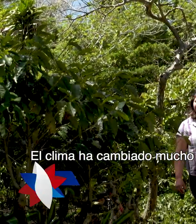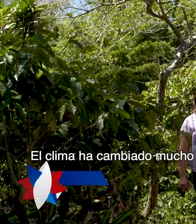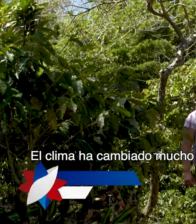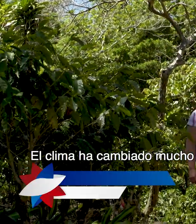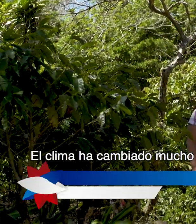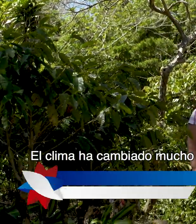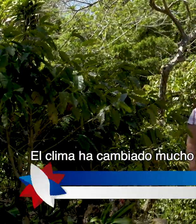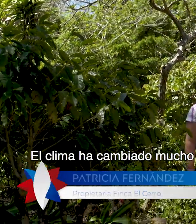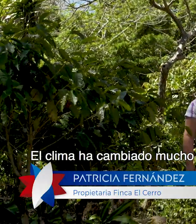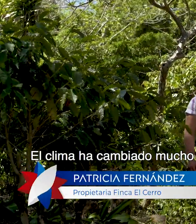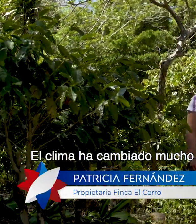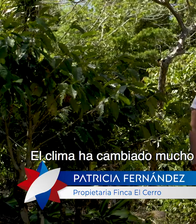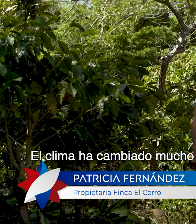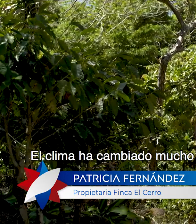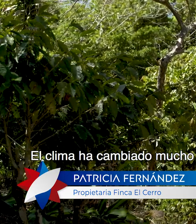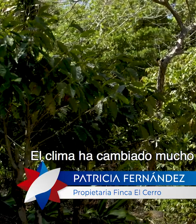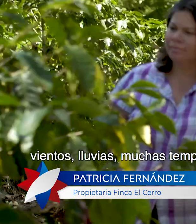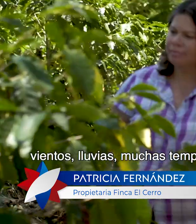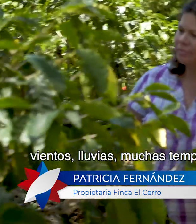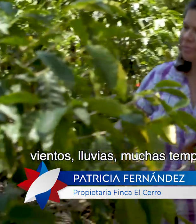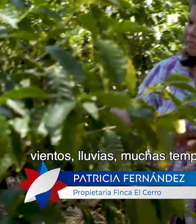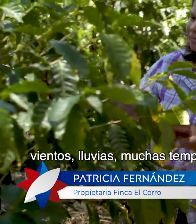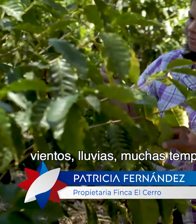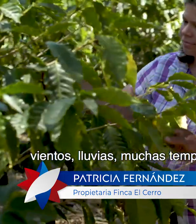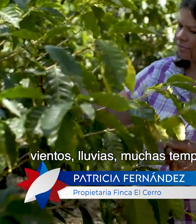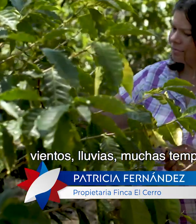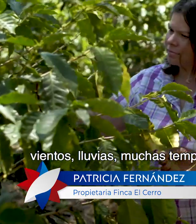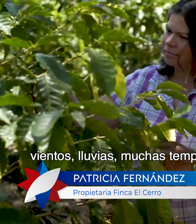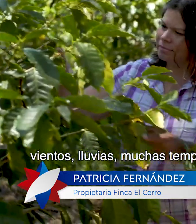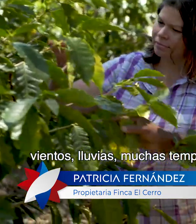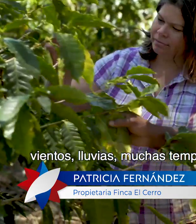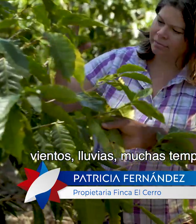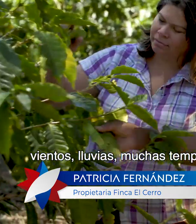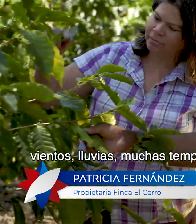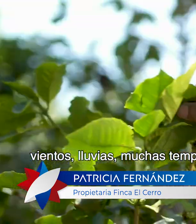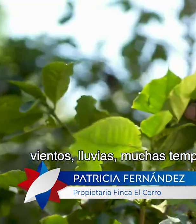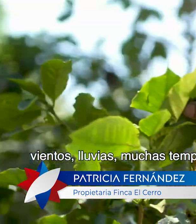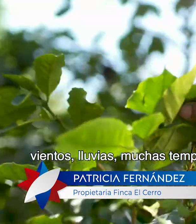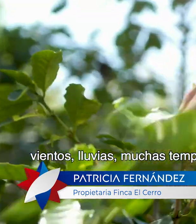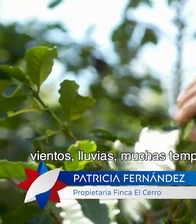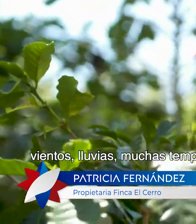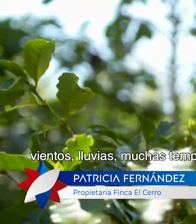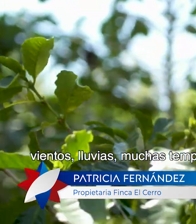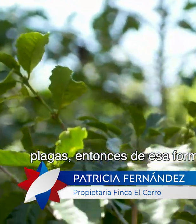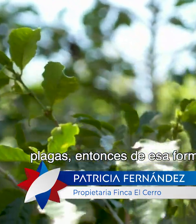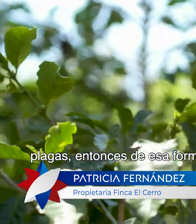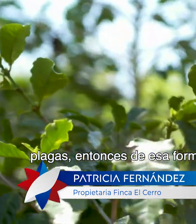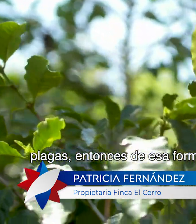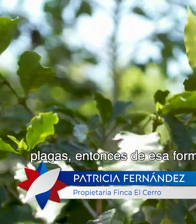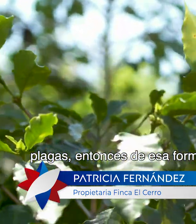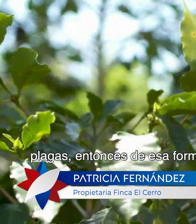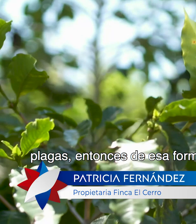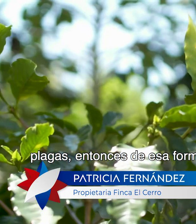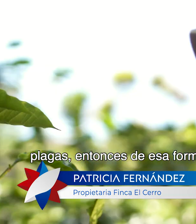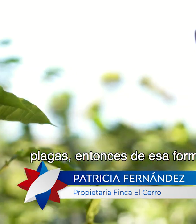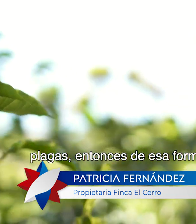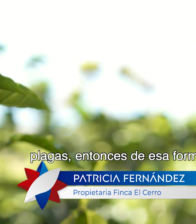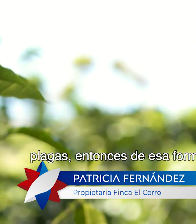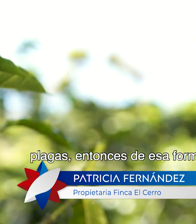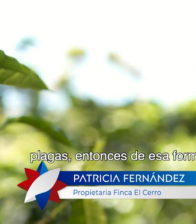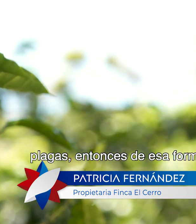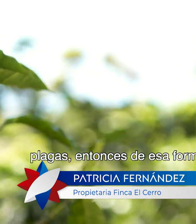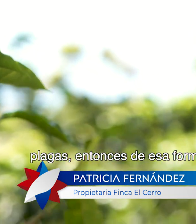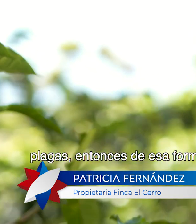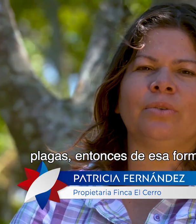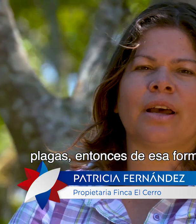El clima ha cambiado mucho, vientos, lluvias, mucha tempestad, plagas. Entonces, de